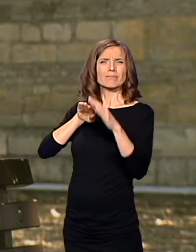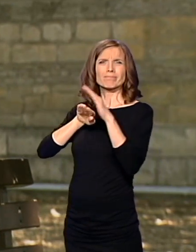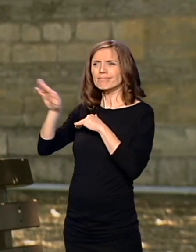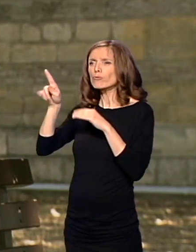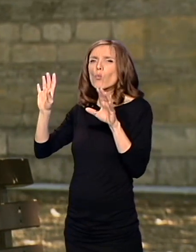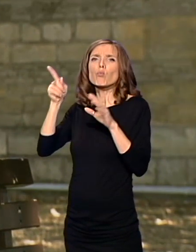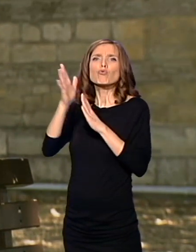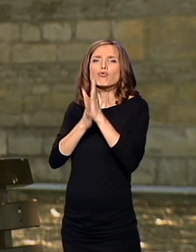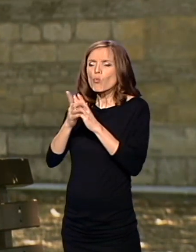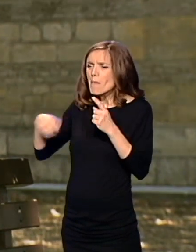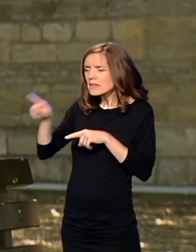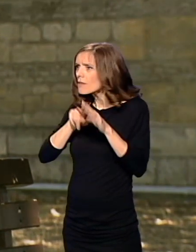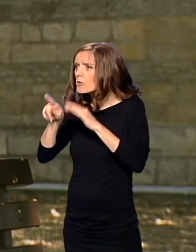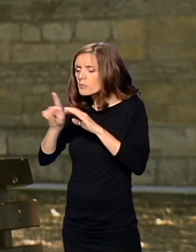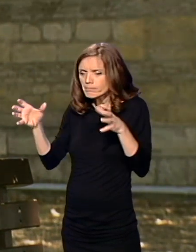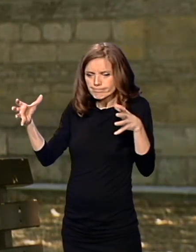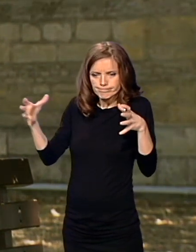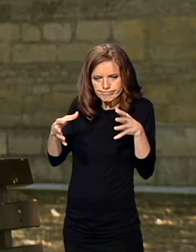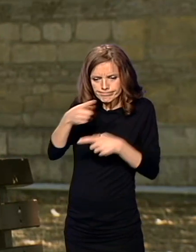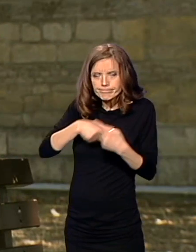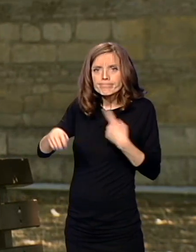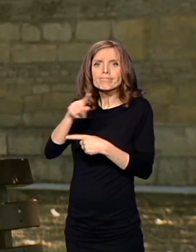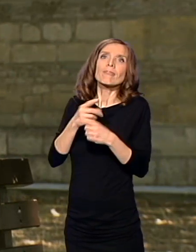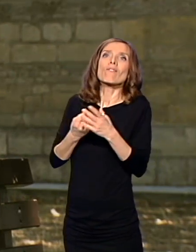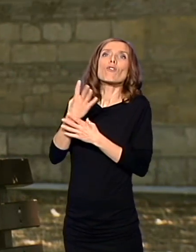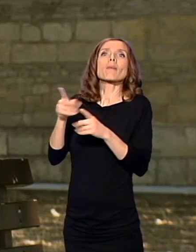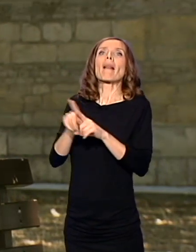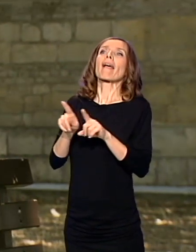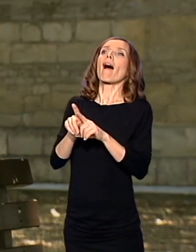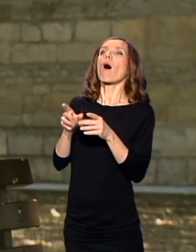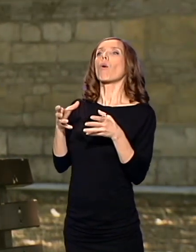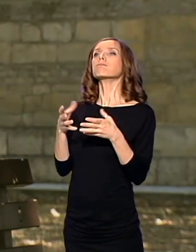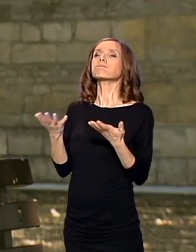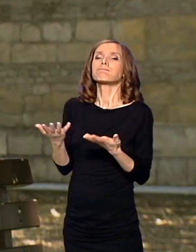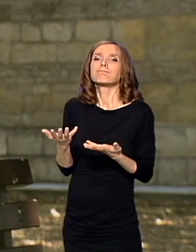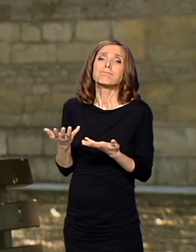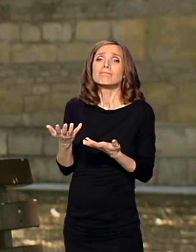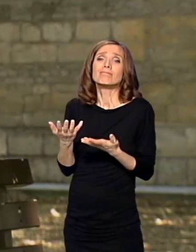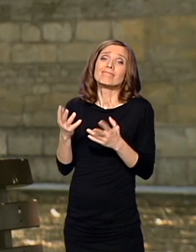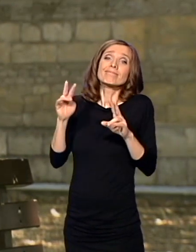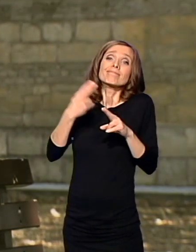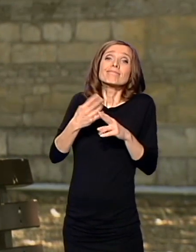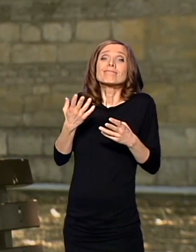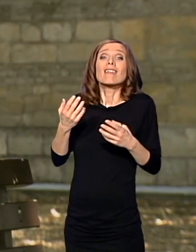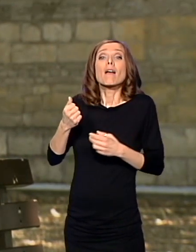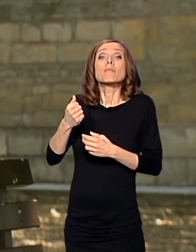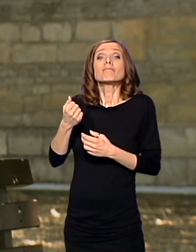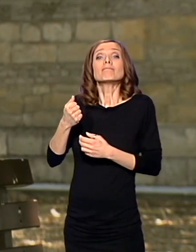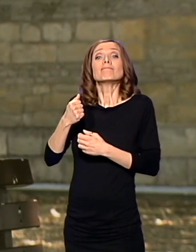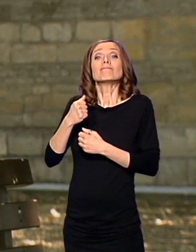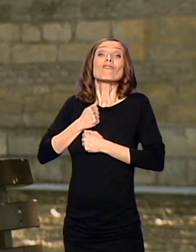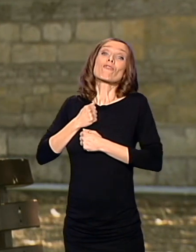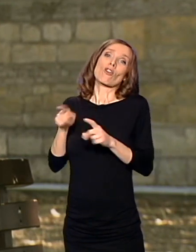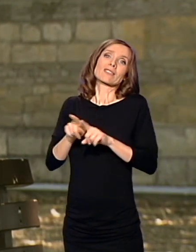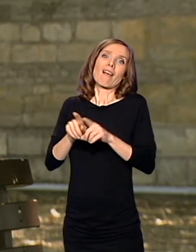udružili i malteneo formili jednu malu formaciju oko Kobilja. I njima se